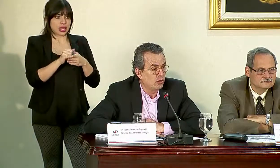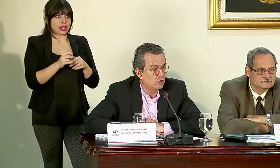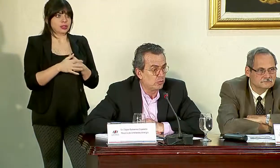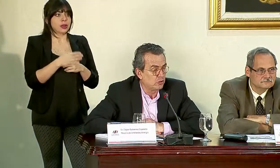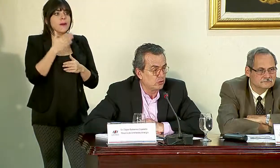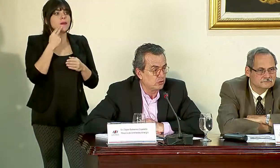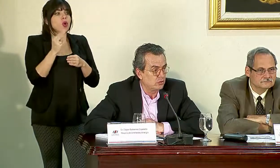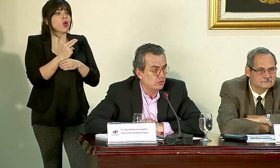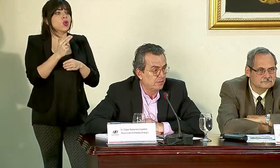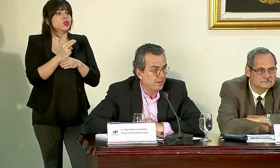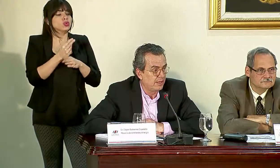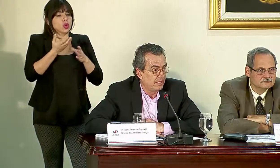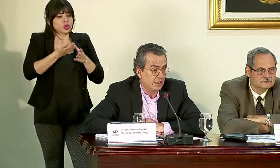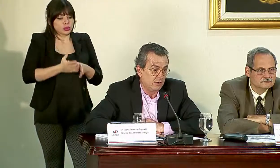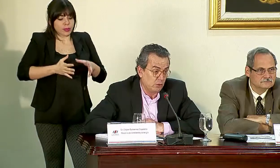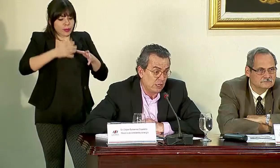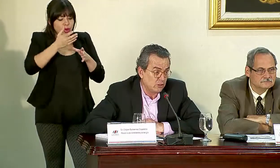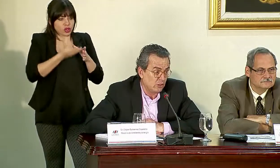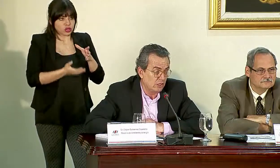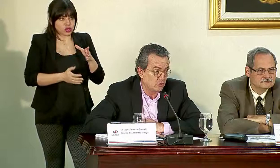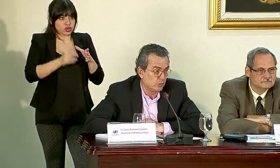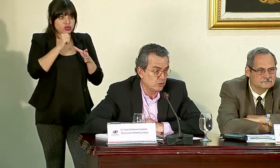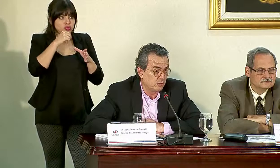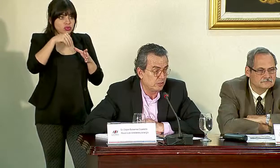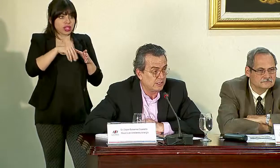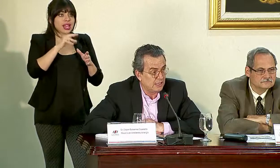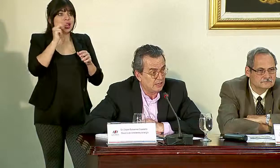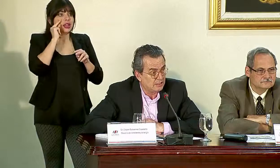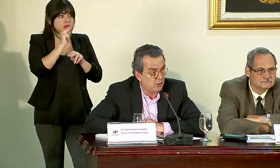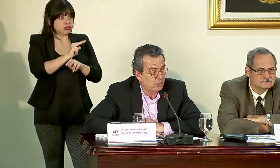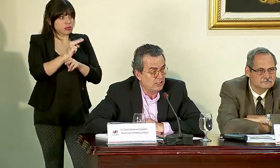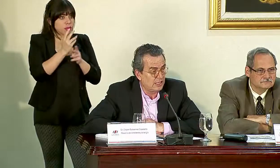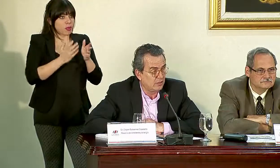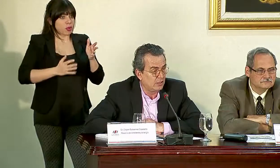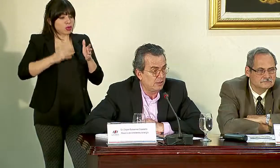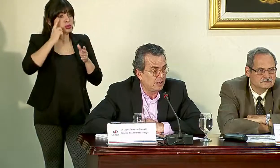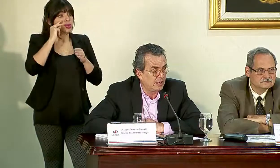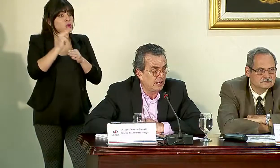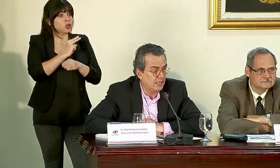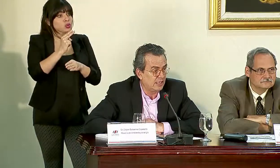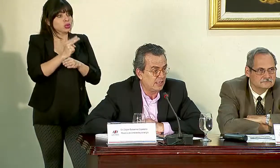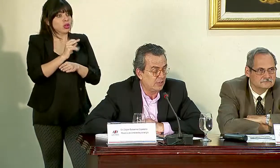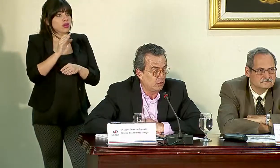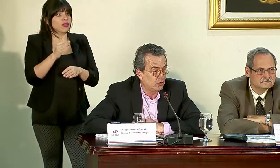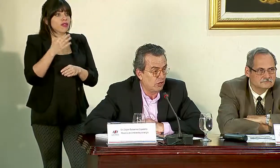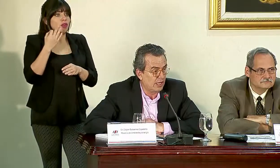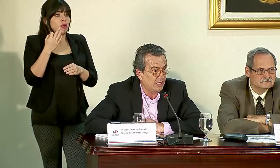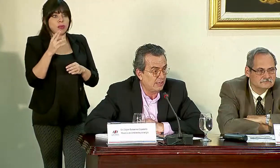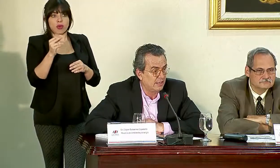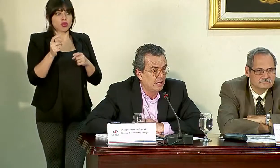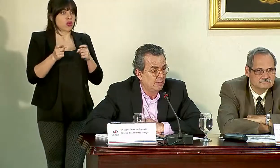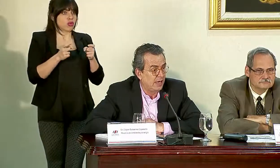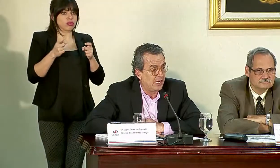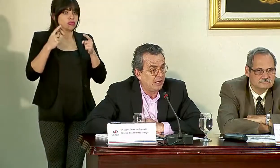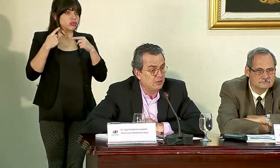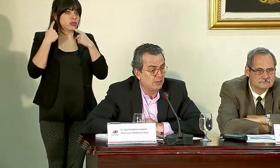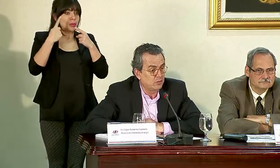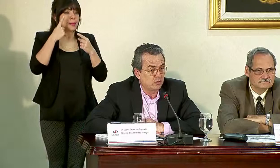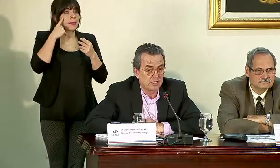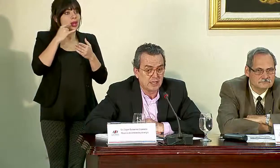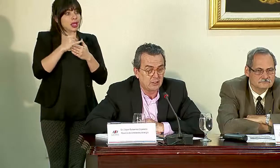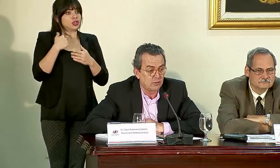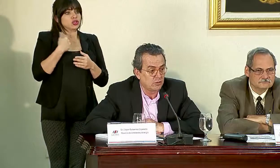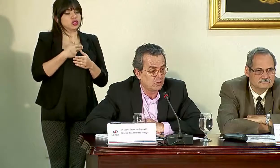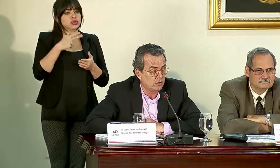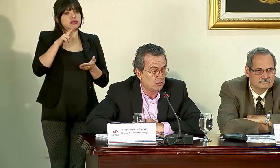mejor uso de los pozos y regulación de los pozos, porque se han estado utilizando de manera no controlada. Para ello,